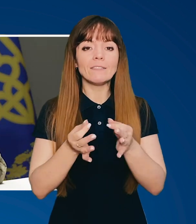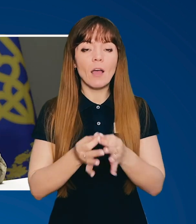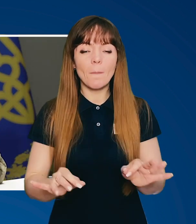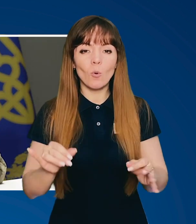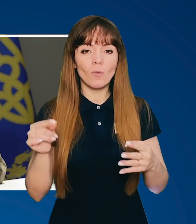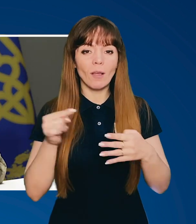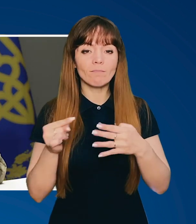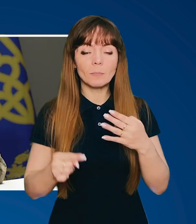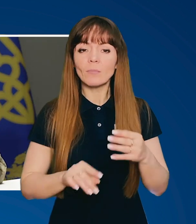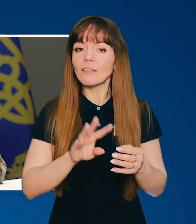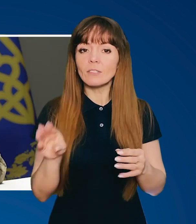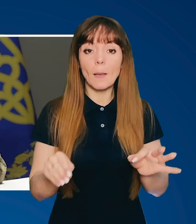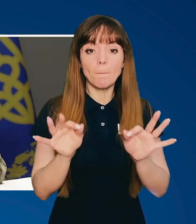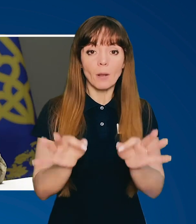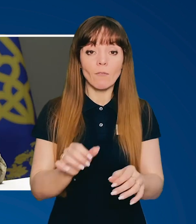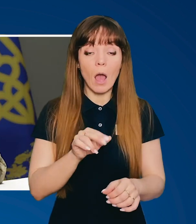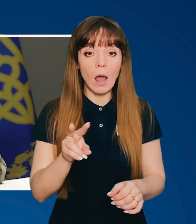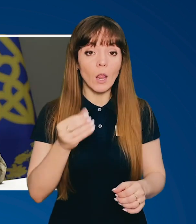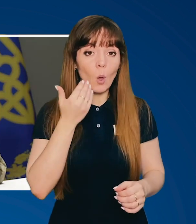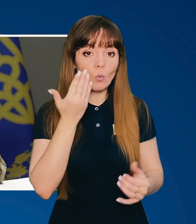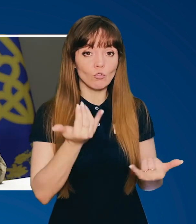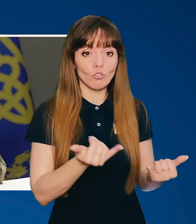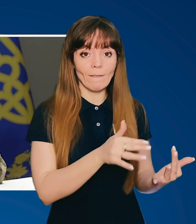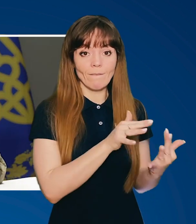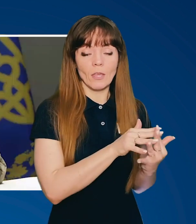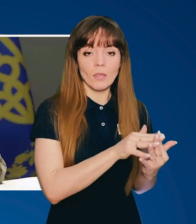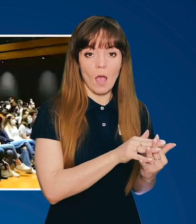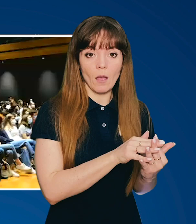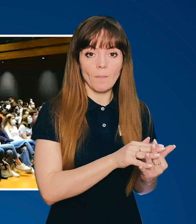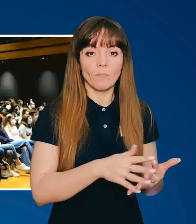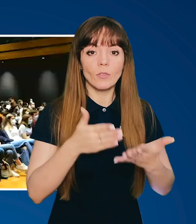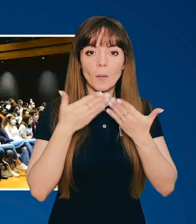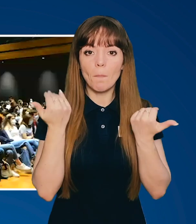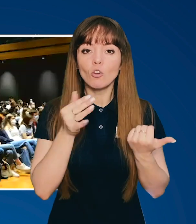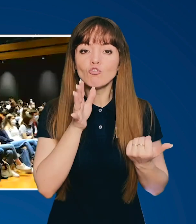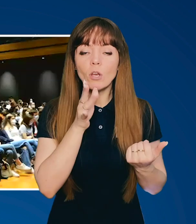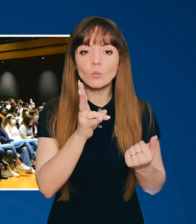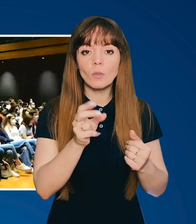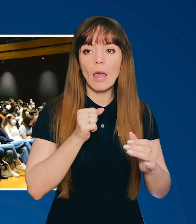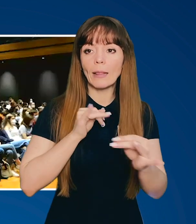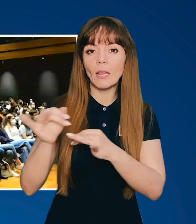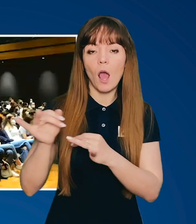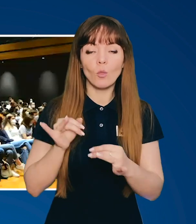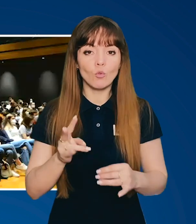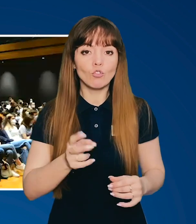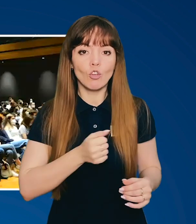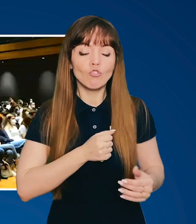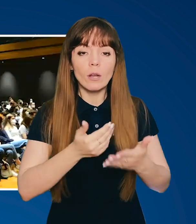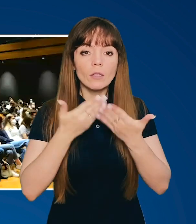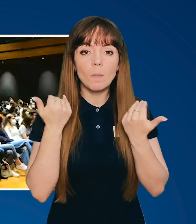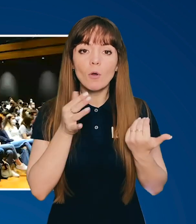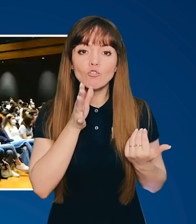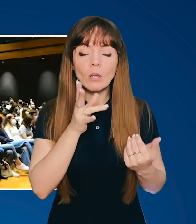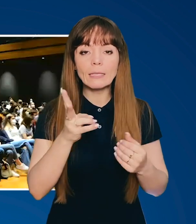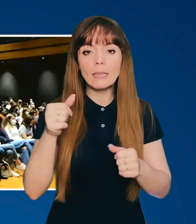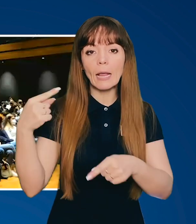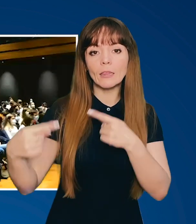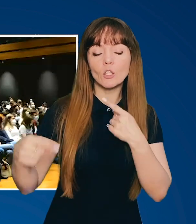свобода, і все це правильно. Але коли йде війна, немає часу на діалог, на жаль, немає часу на